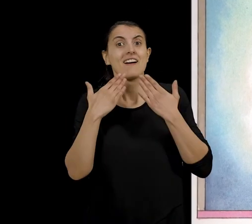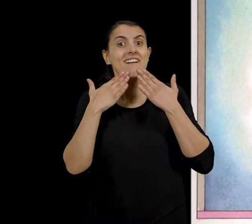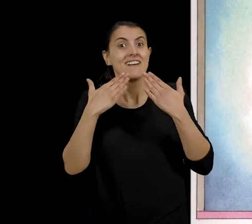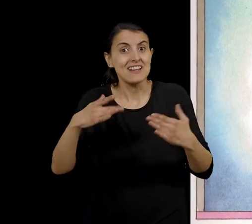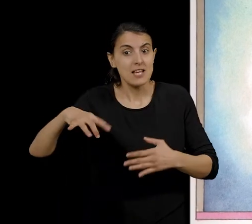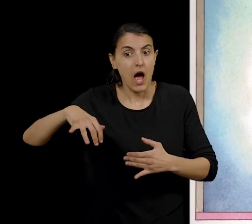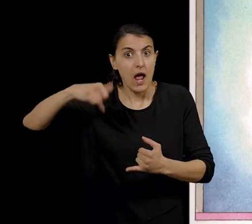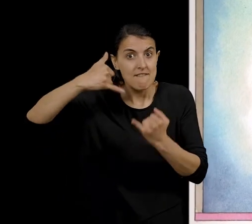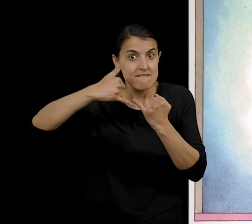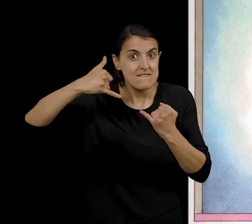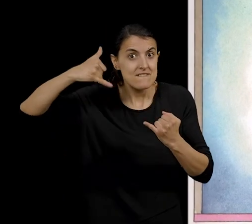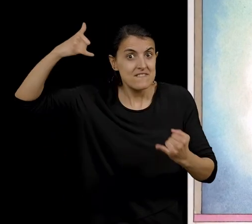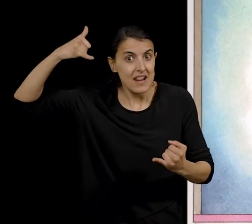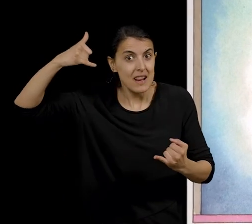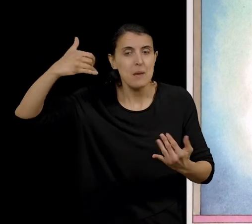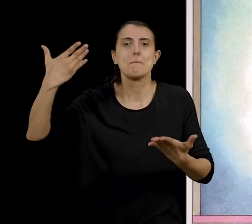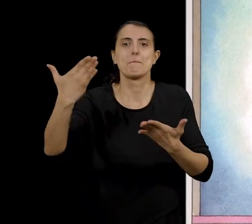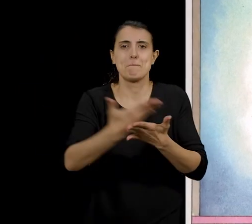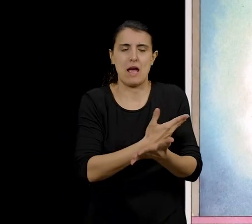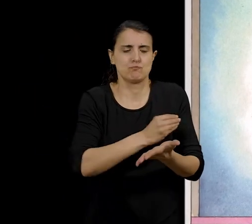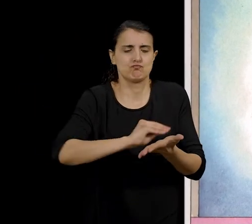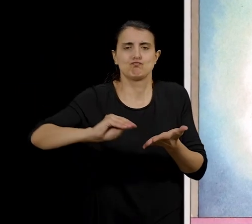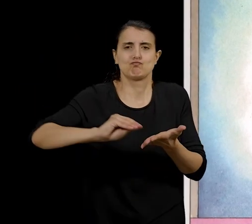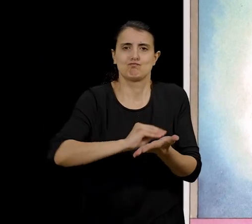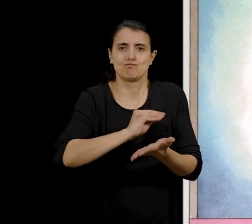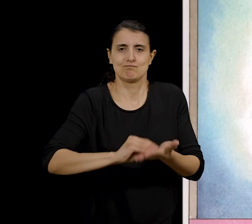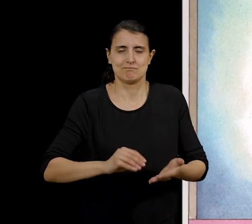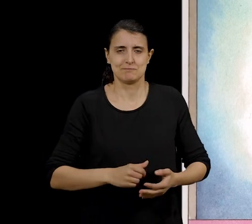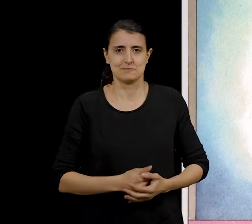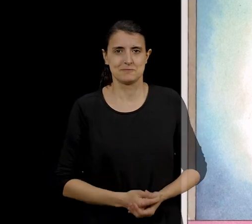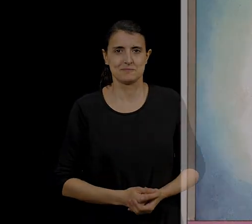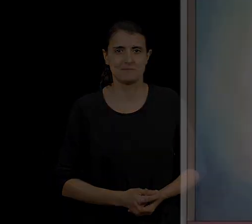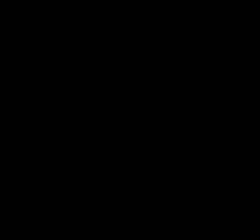el fil d'una aranya i una llesca ben sucada.